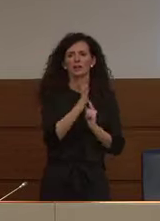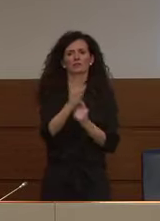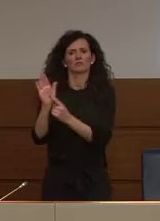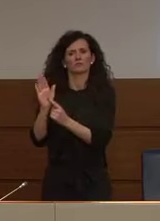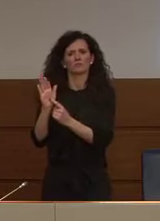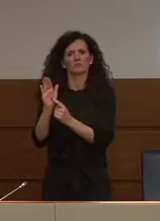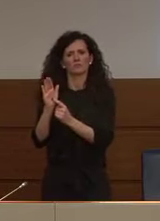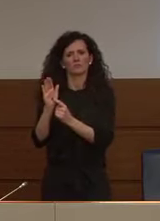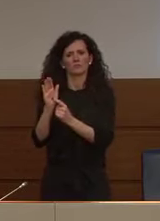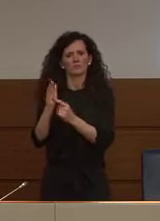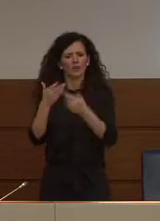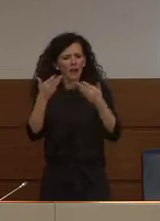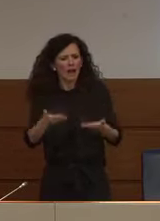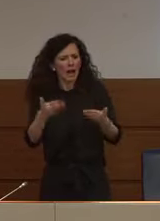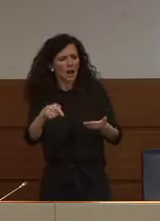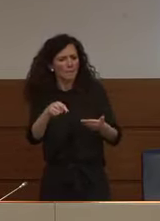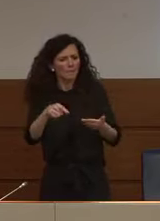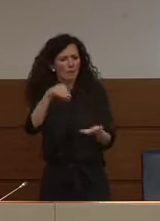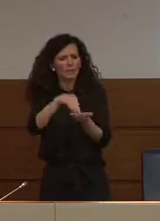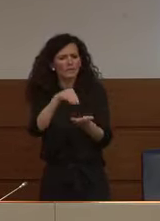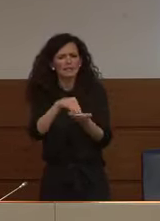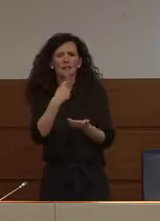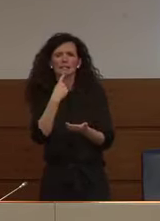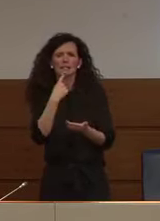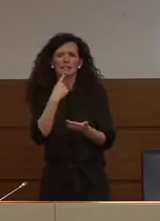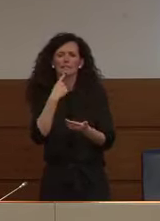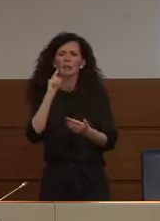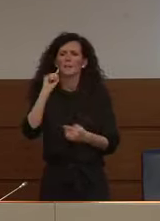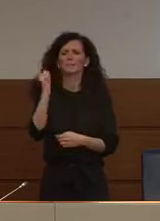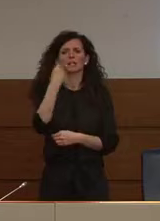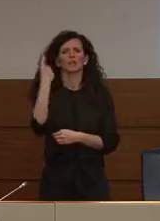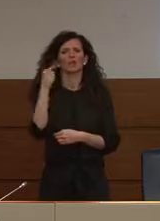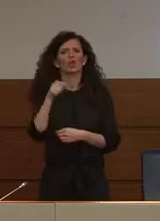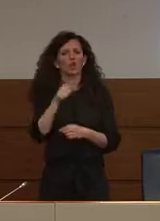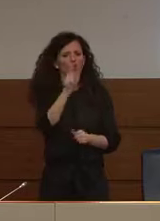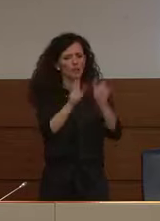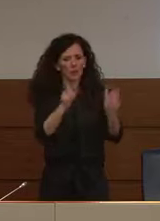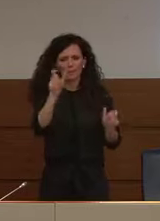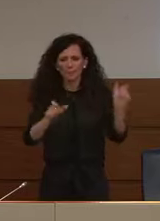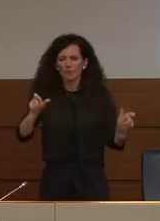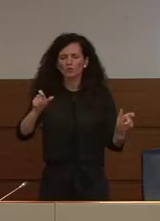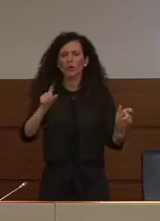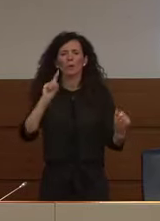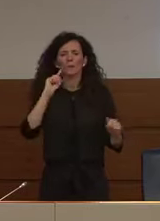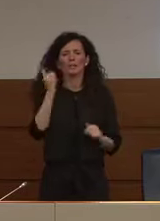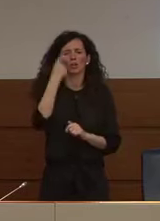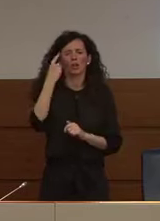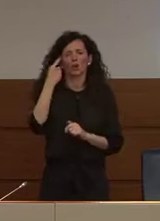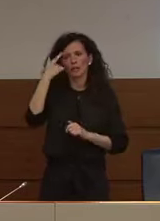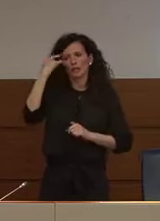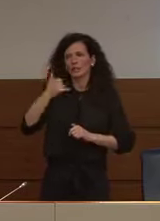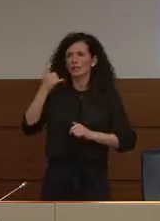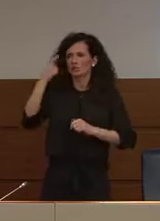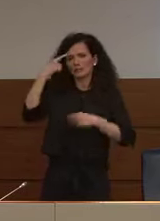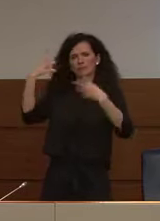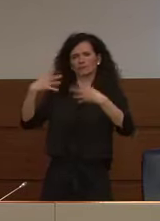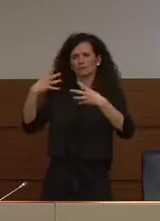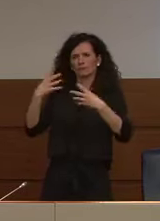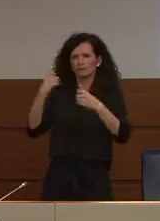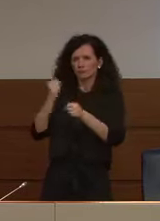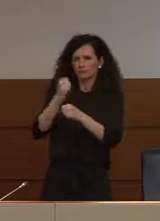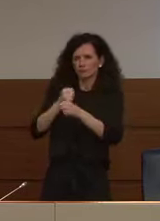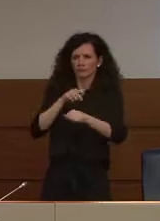risorse e le migliori intelligenze per affrontarla nella